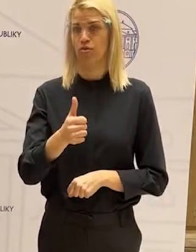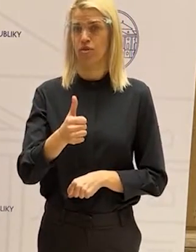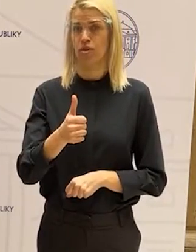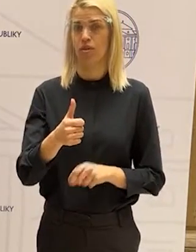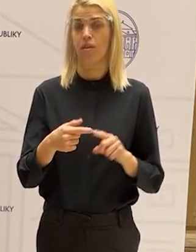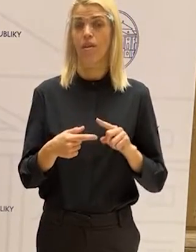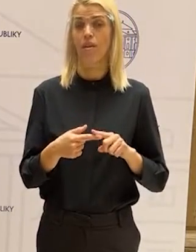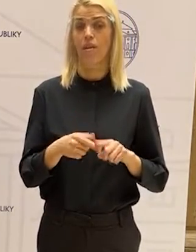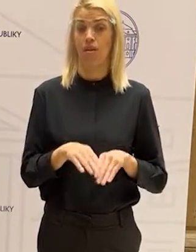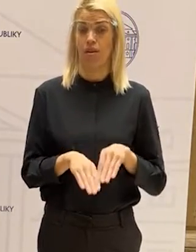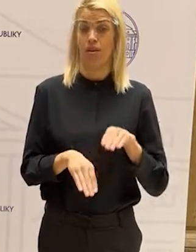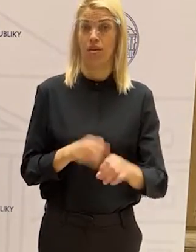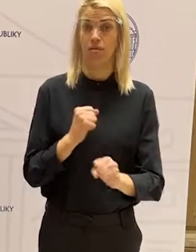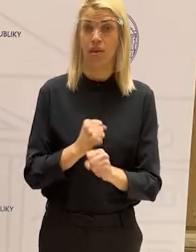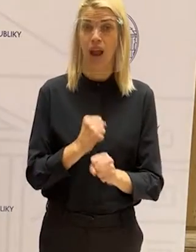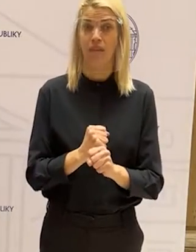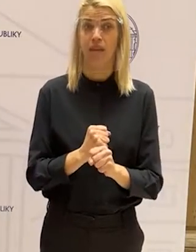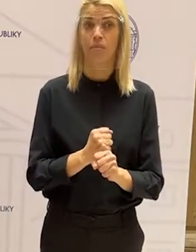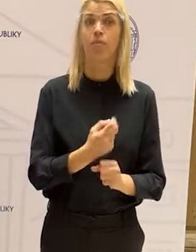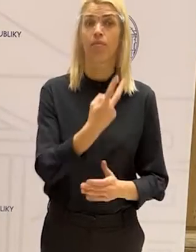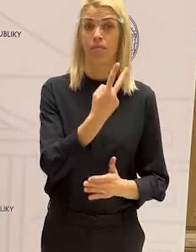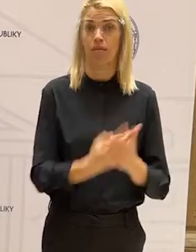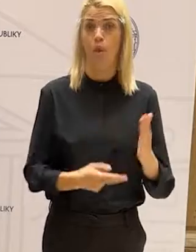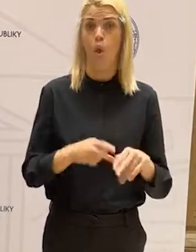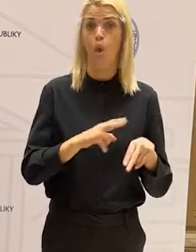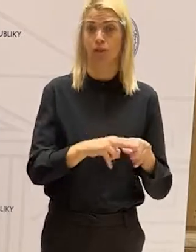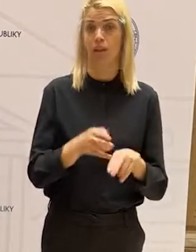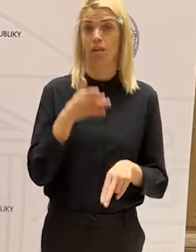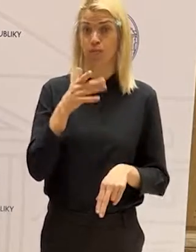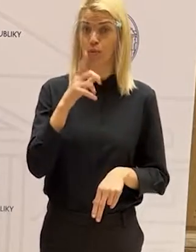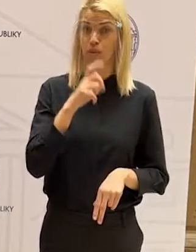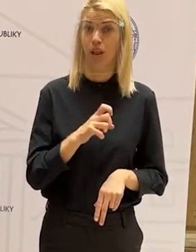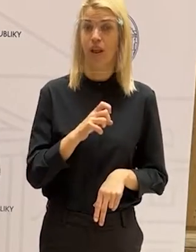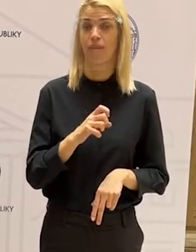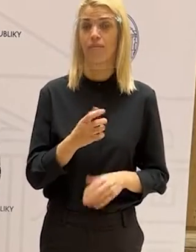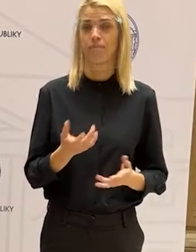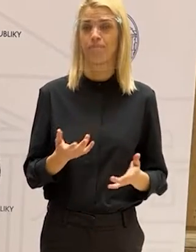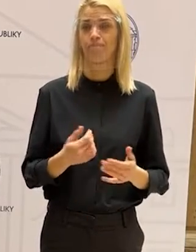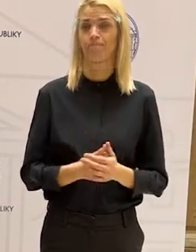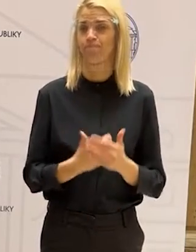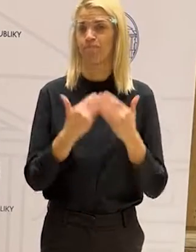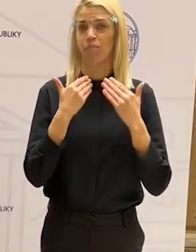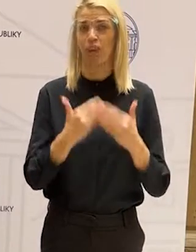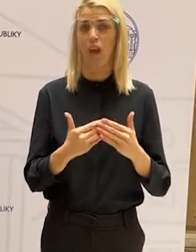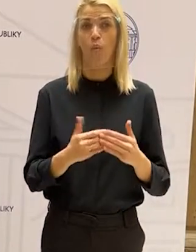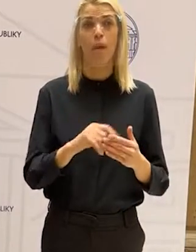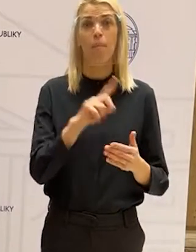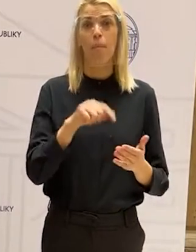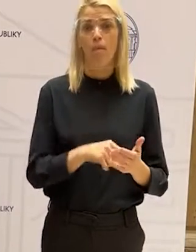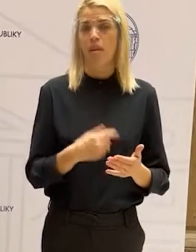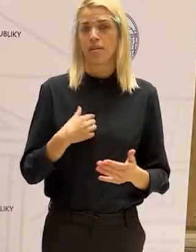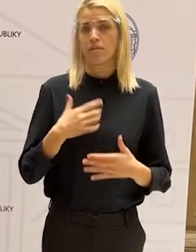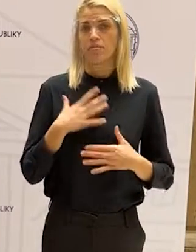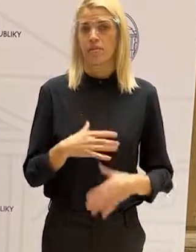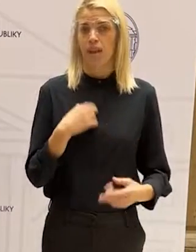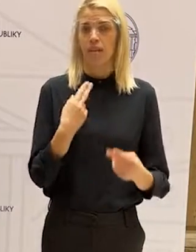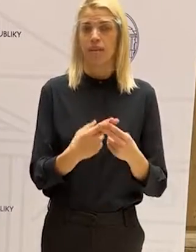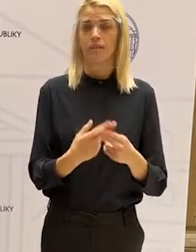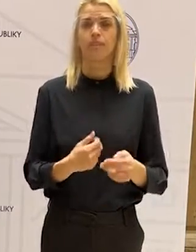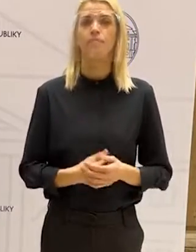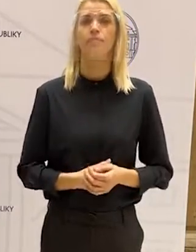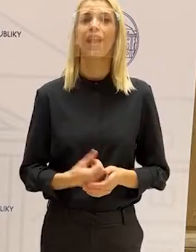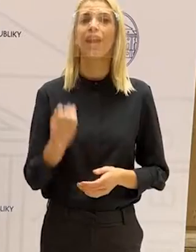krok nebude mať dopady na ostatných. Ja vám v tomto momente ďakujem a ak sú nejaké otázky, tak samozrejme rada zodpoviem. Ak môžu,